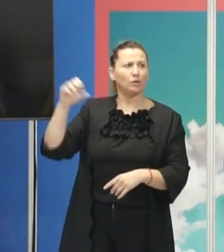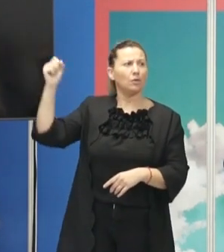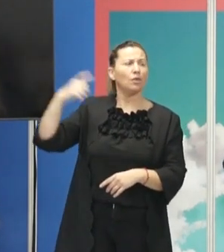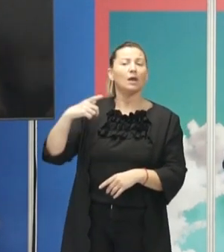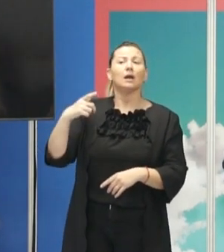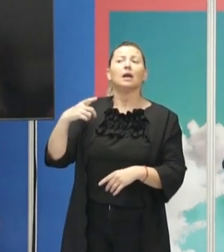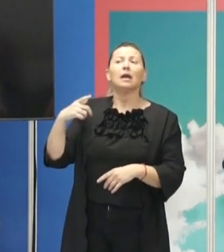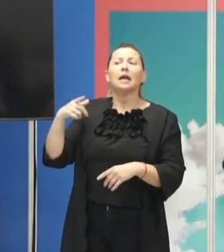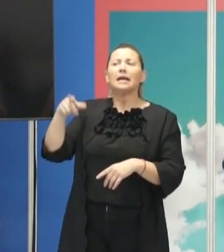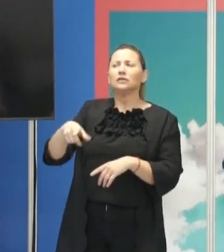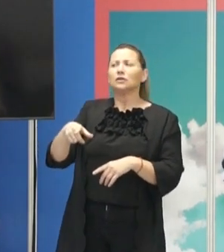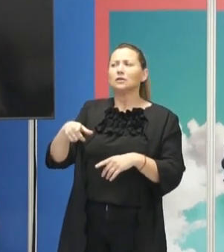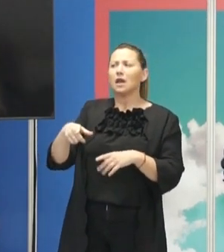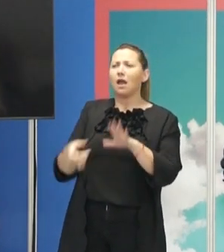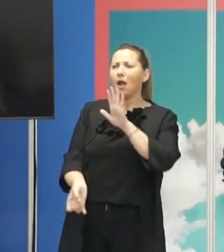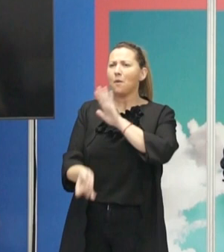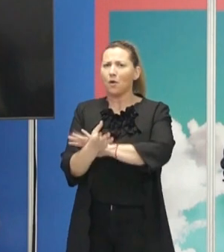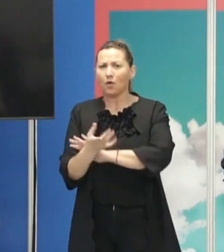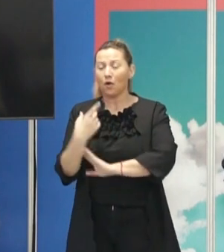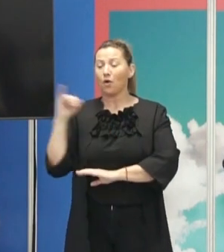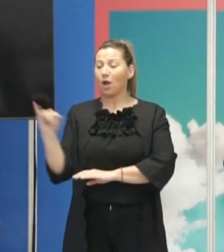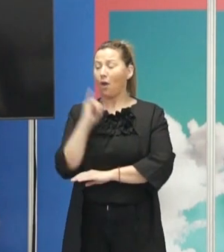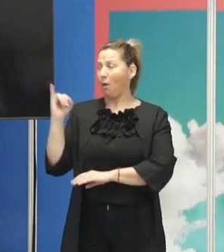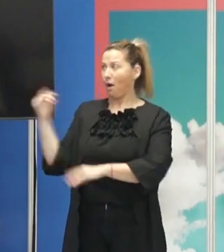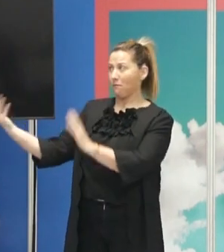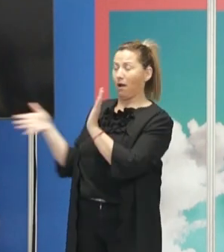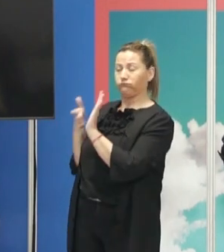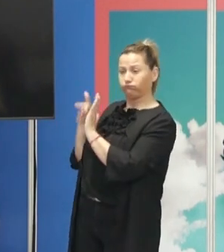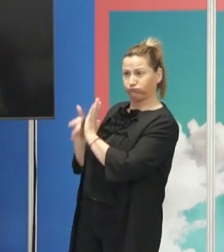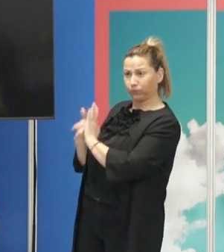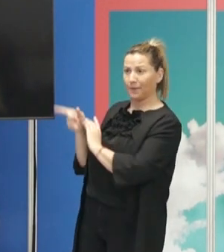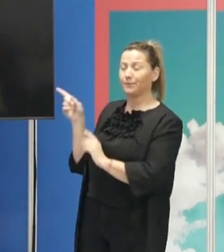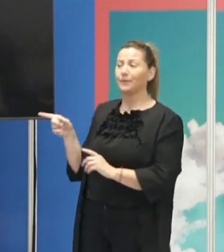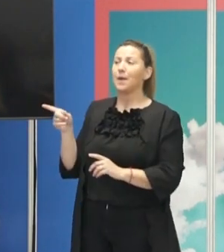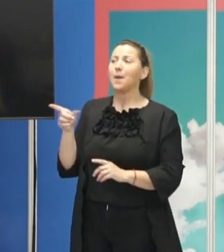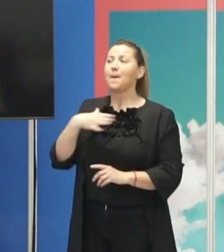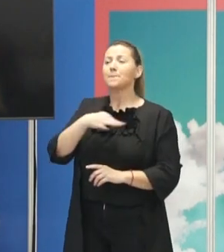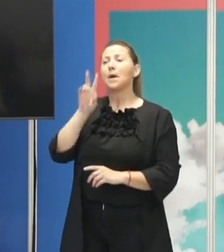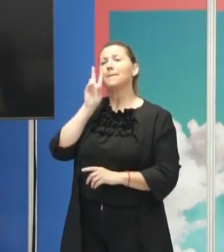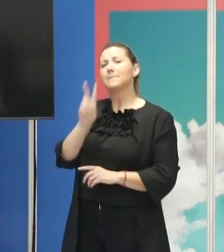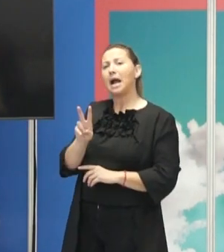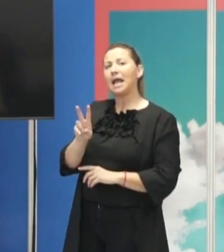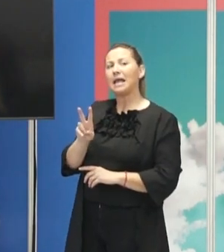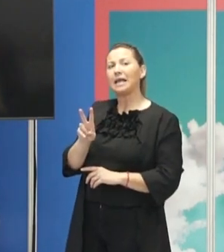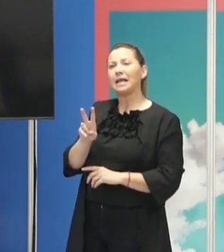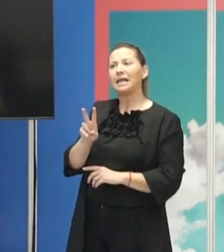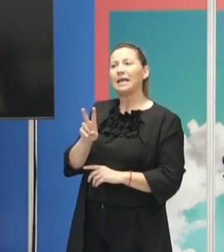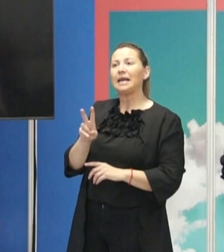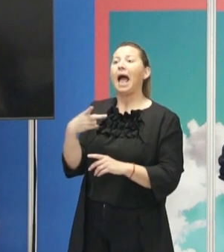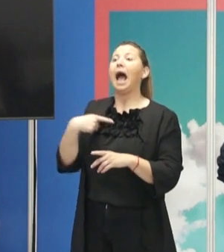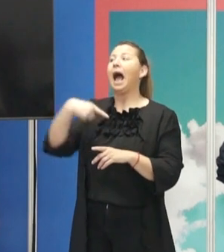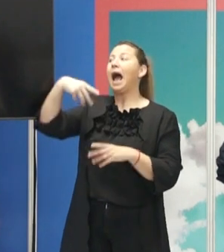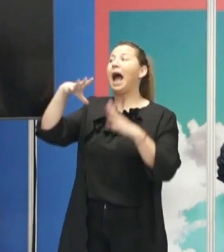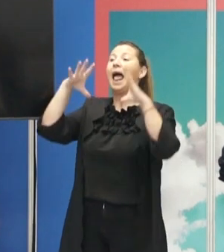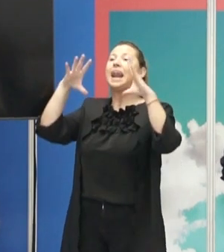mismo momento en el que se producía, lo que luego Juan va a describir, podemos obtener la imagen de la nebulosa del cangrejo,